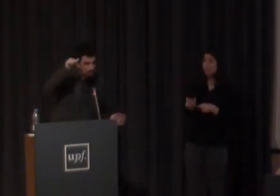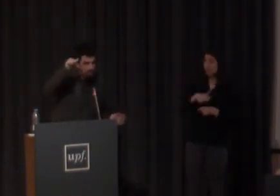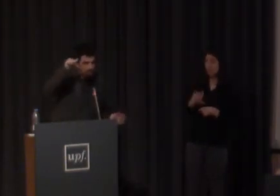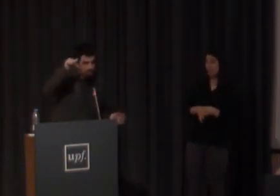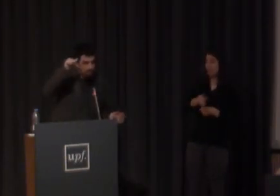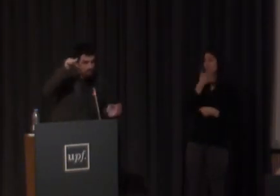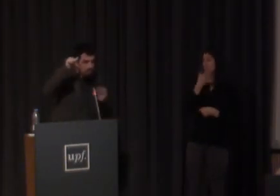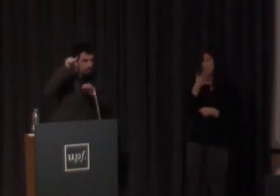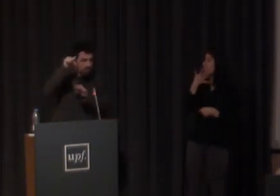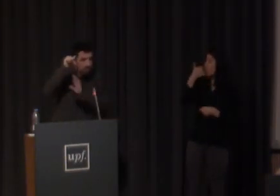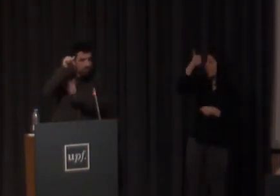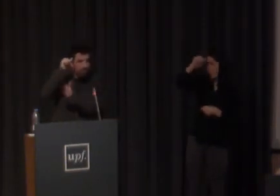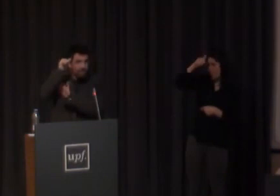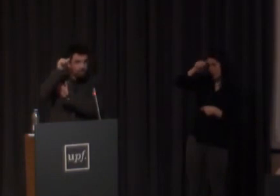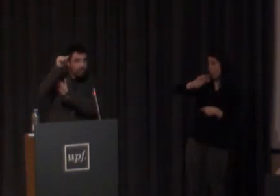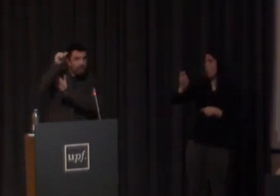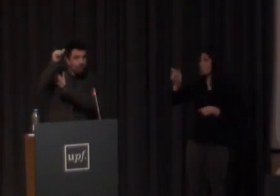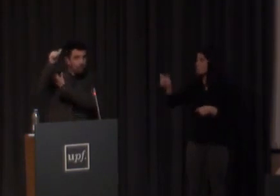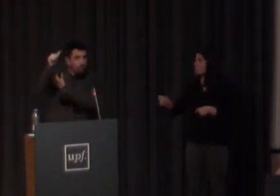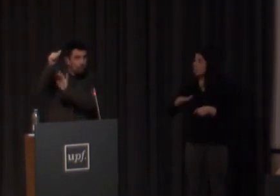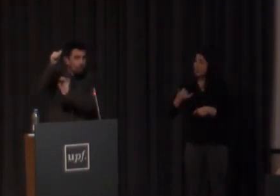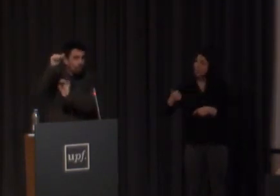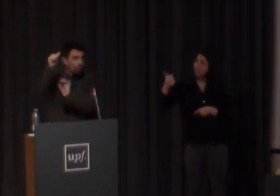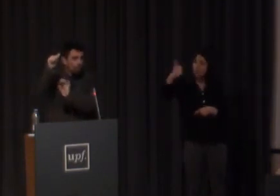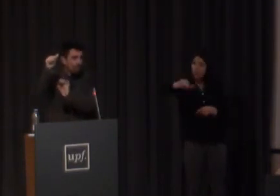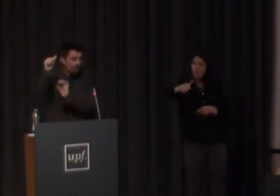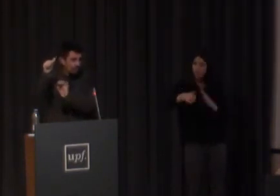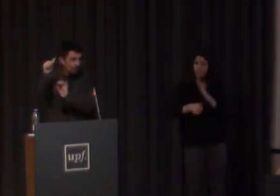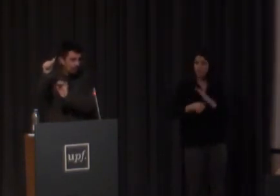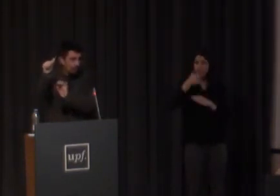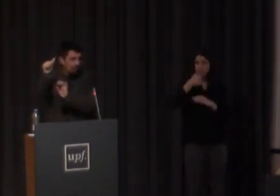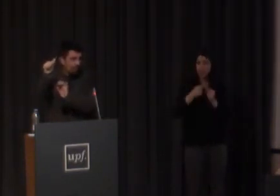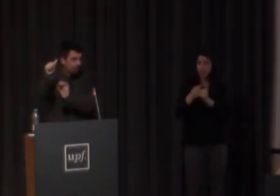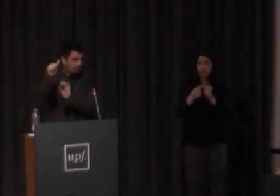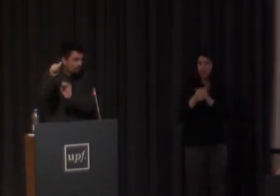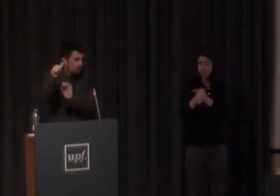¿de acuerdo? otra lo puede hacer en un plano un poco separado